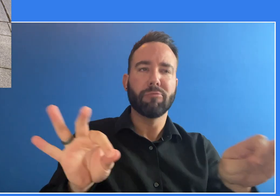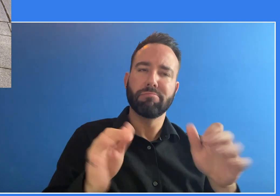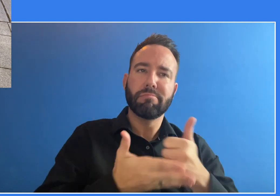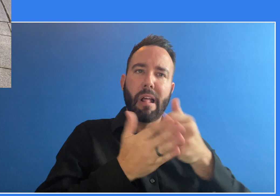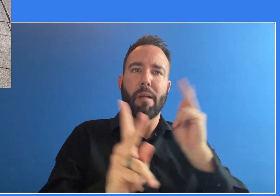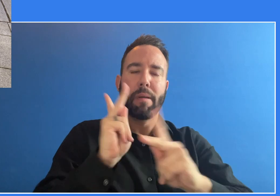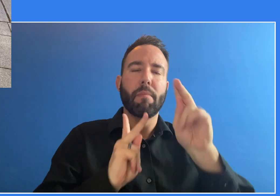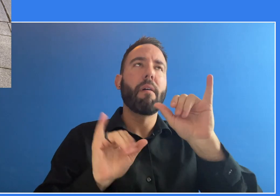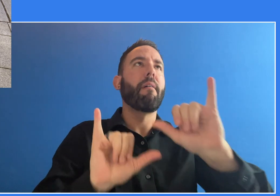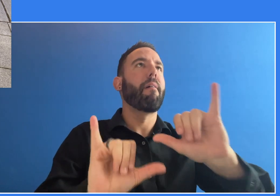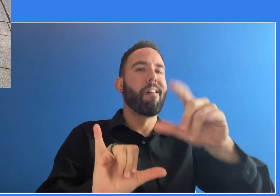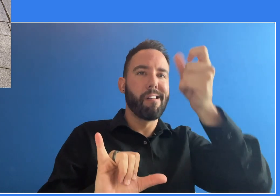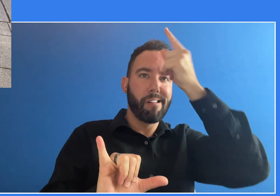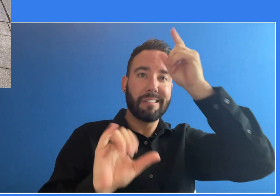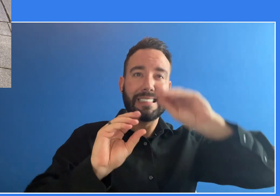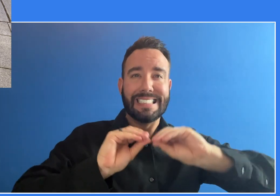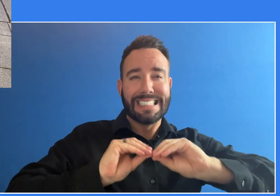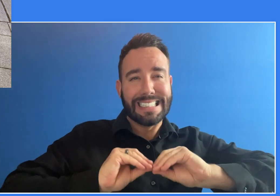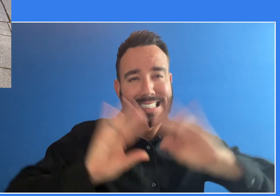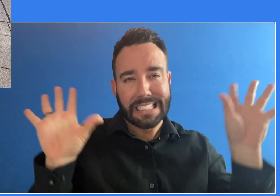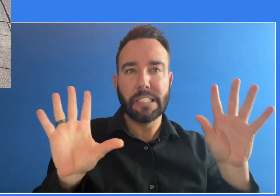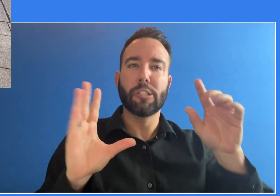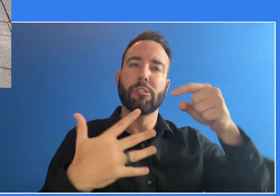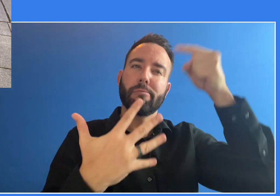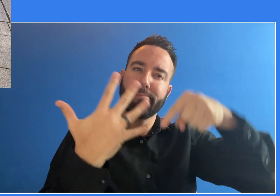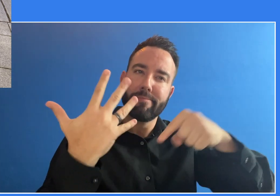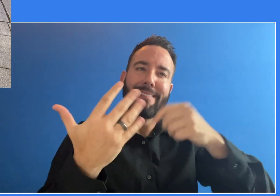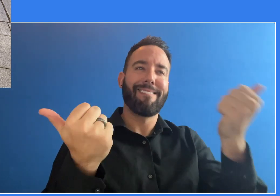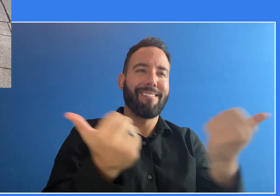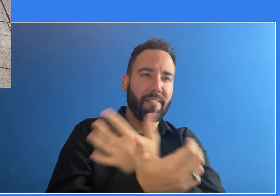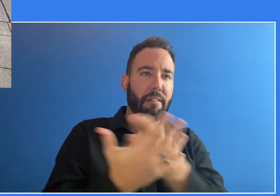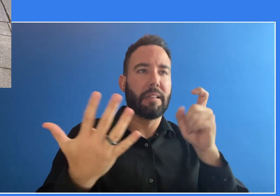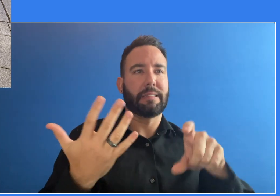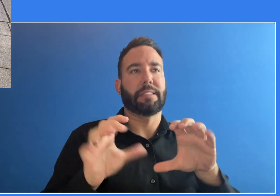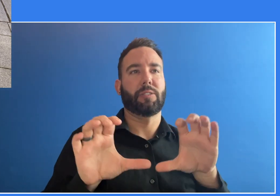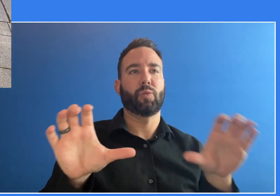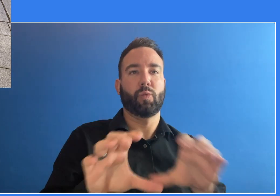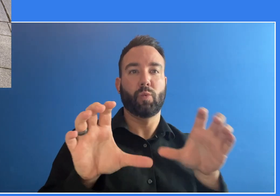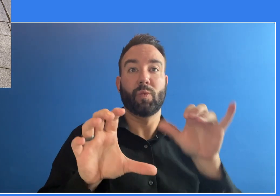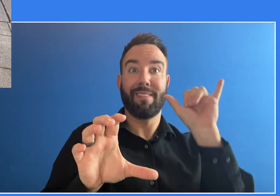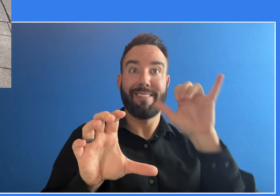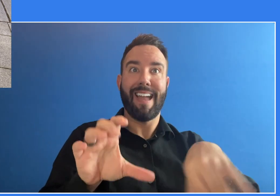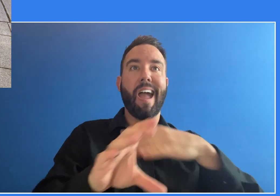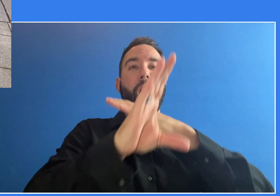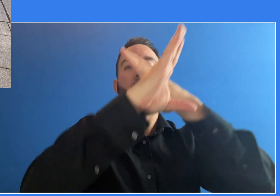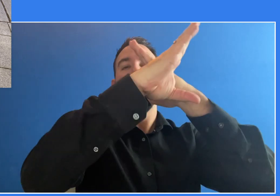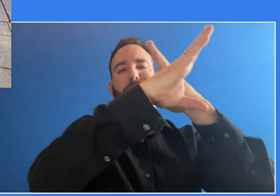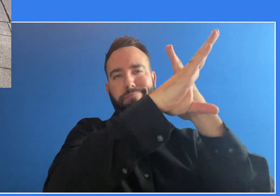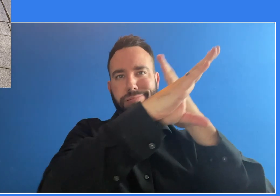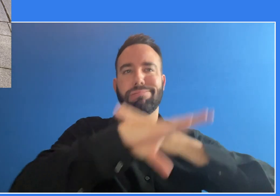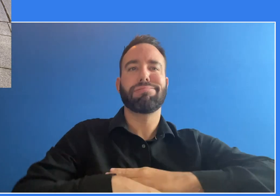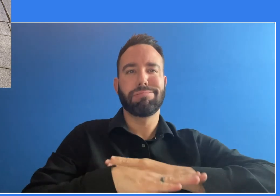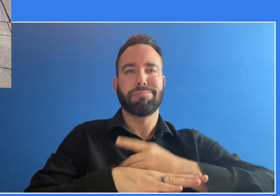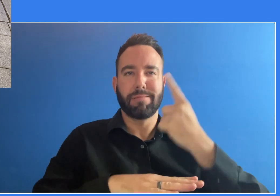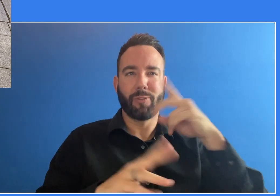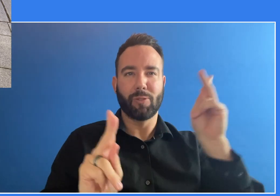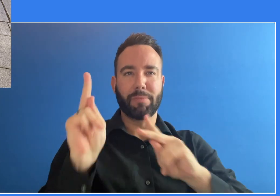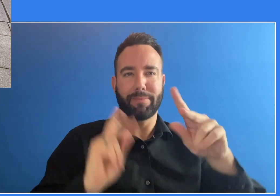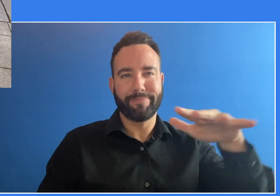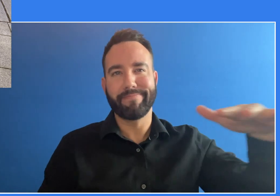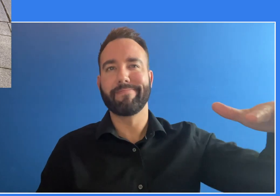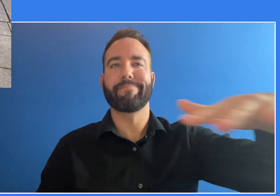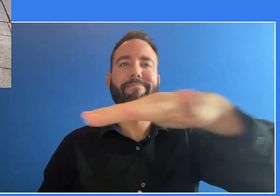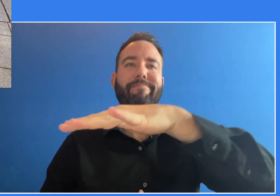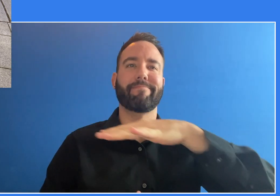generar confianza en las vacunas, aumentar la concientización sobre la importancia de la vacunación y ayudar a derribar las